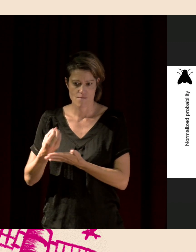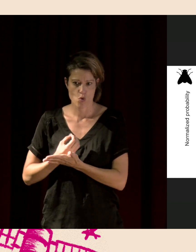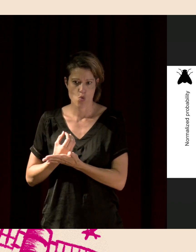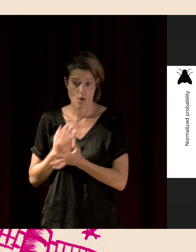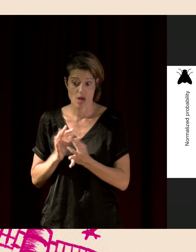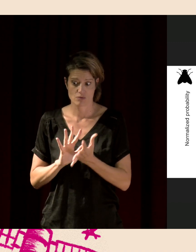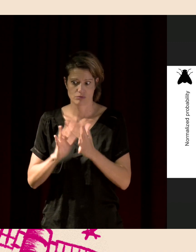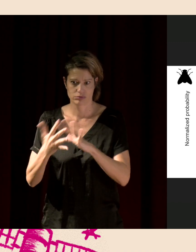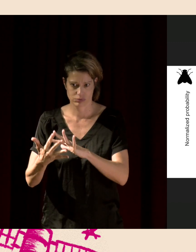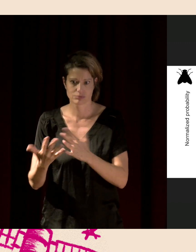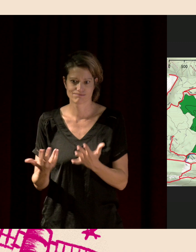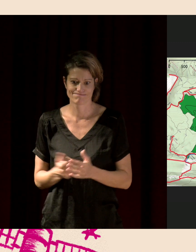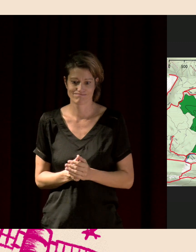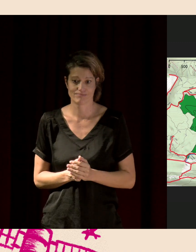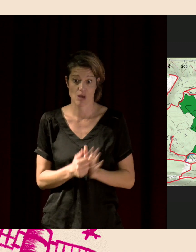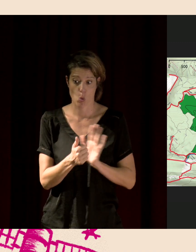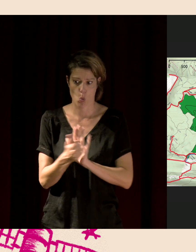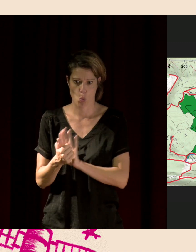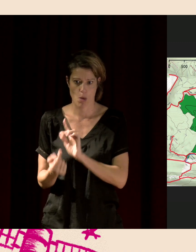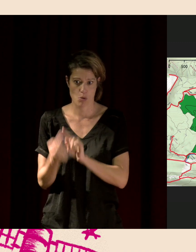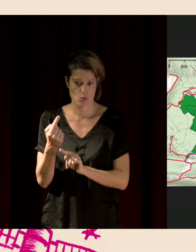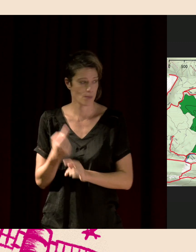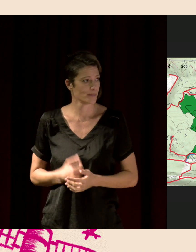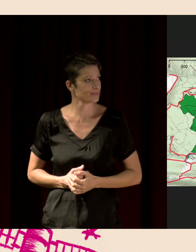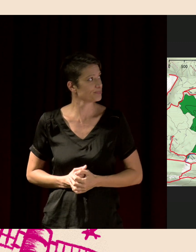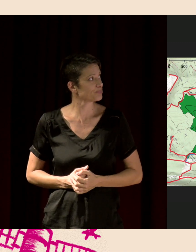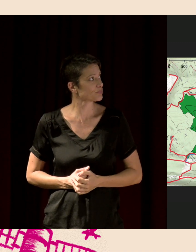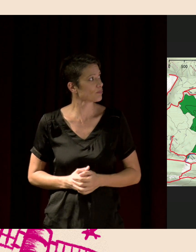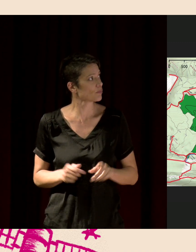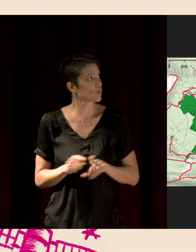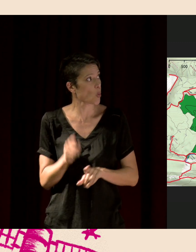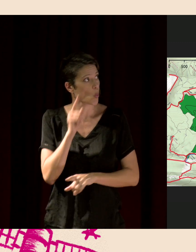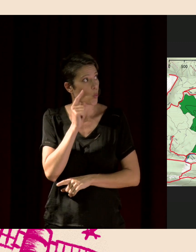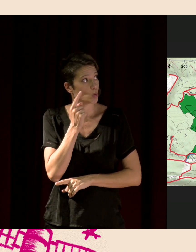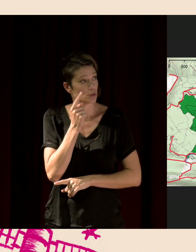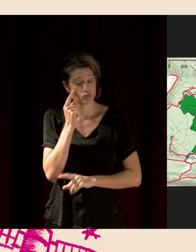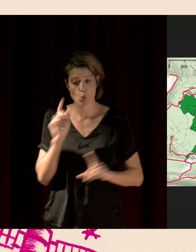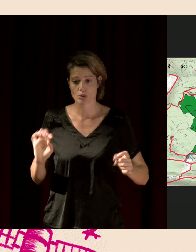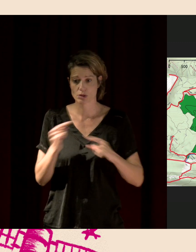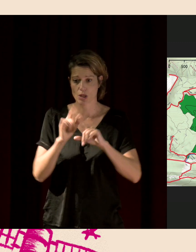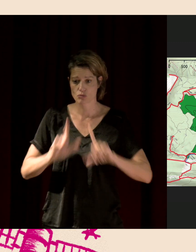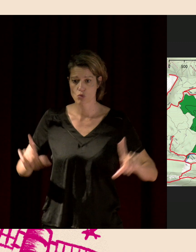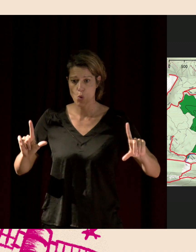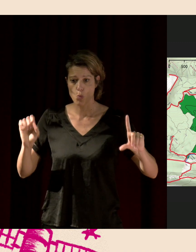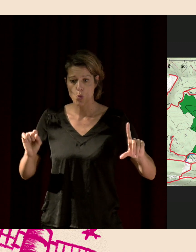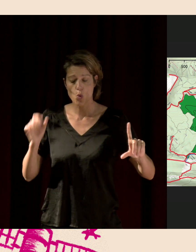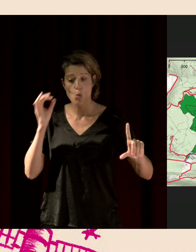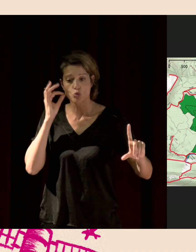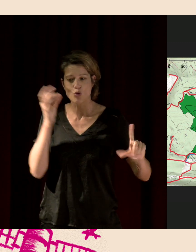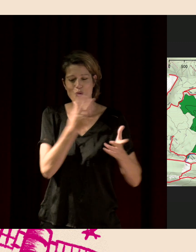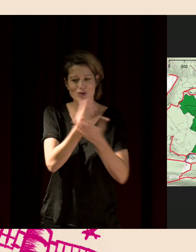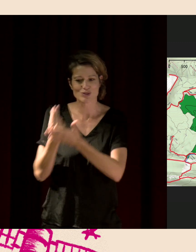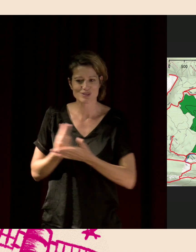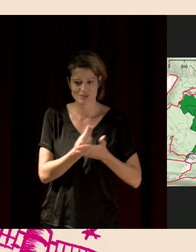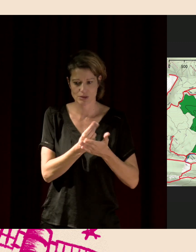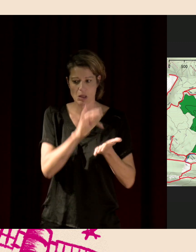lieu, en tout cas pour ces deux fonctions écologiques. Alors après, on peut regarder aussi la répartition de ces sons, en fonction des sites. Là, c